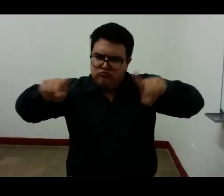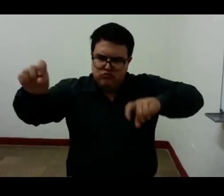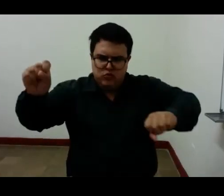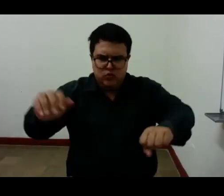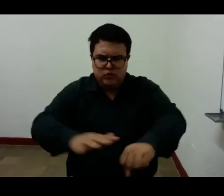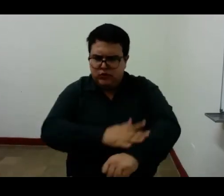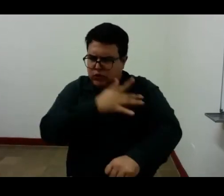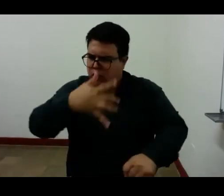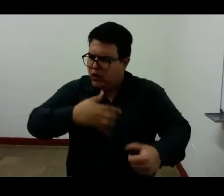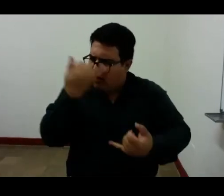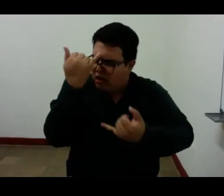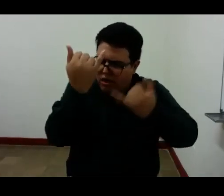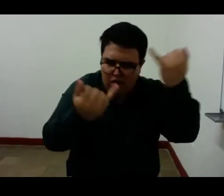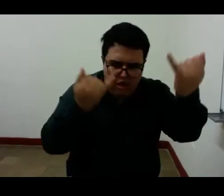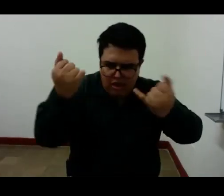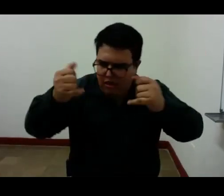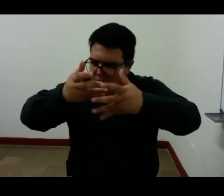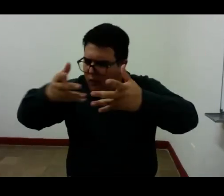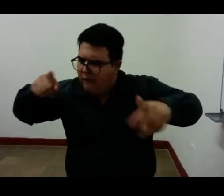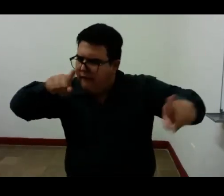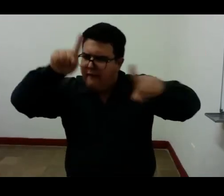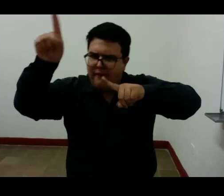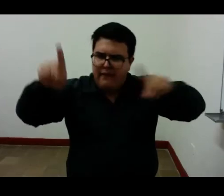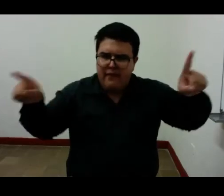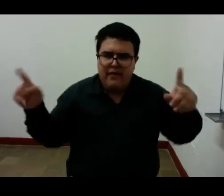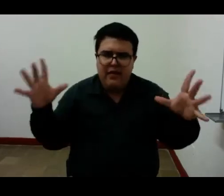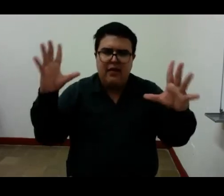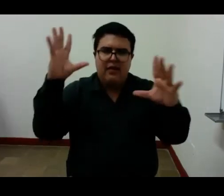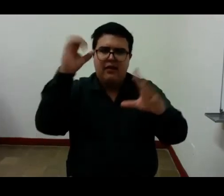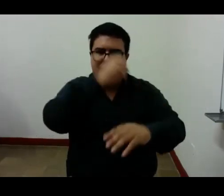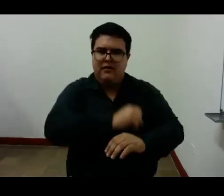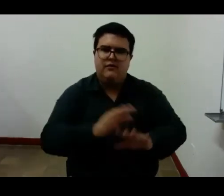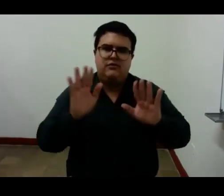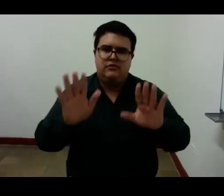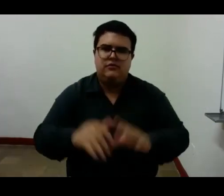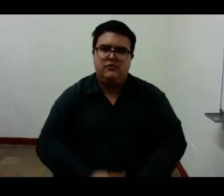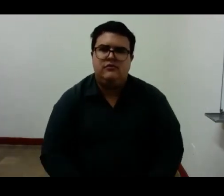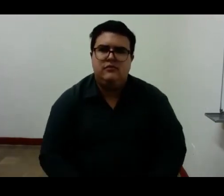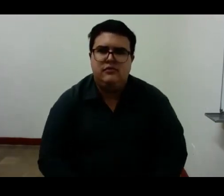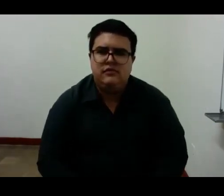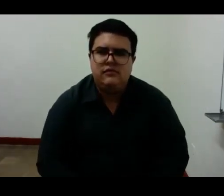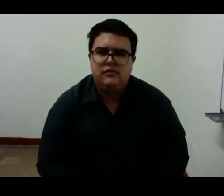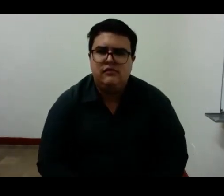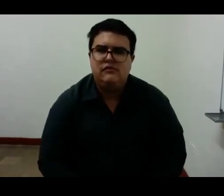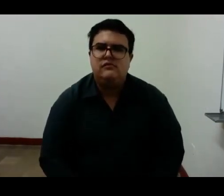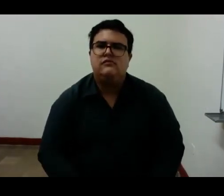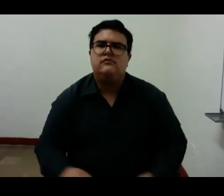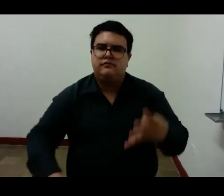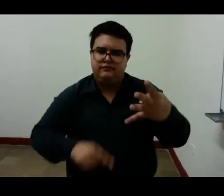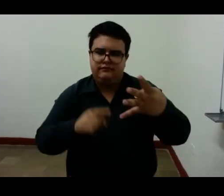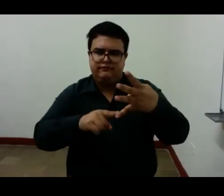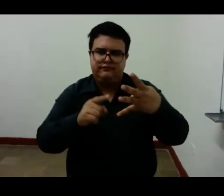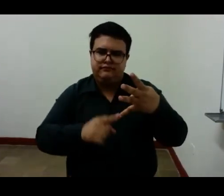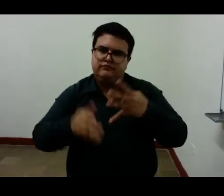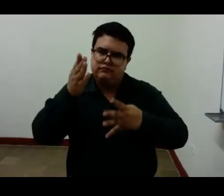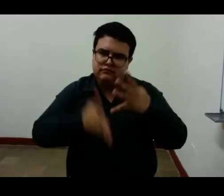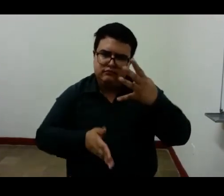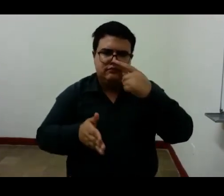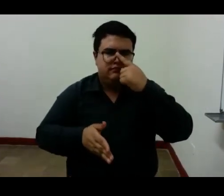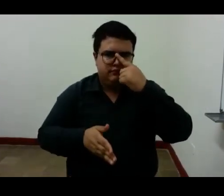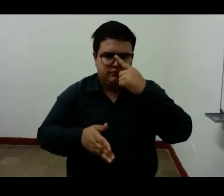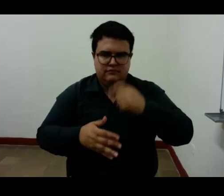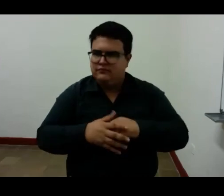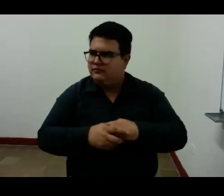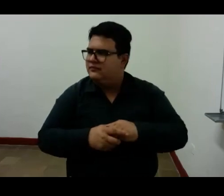ideas al mirarlas directamente hasta 10 ese fragmento de pertenencia al libro el desasosiego